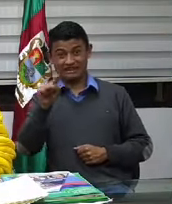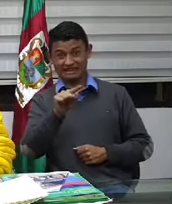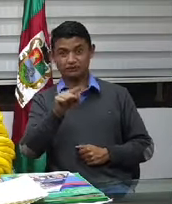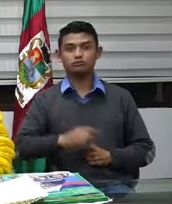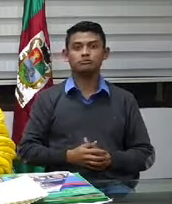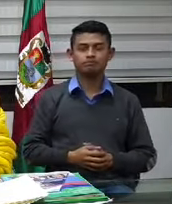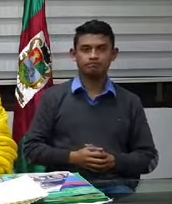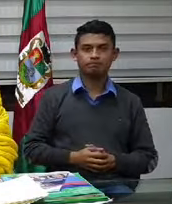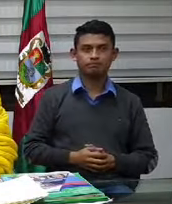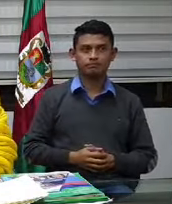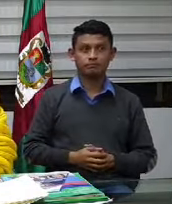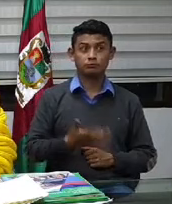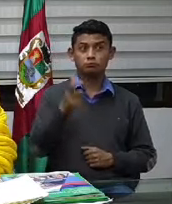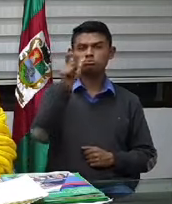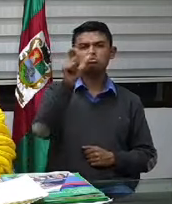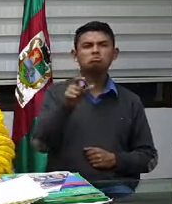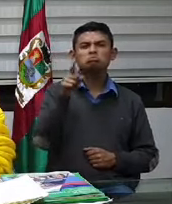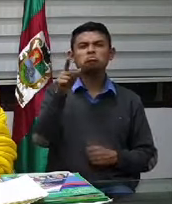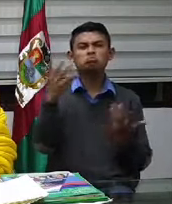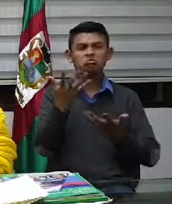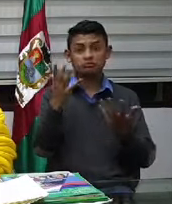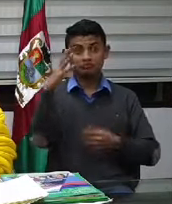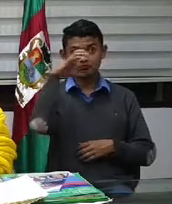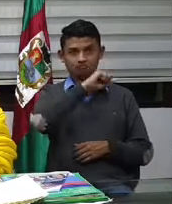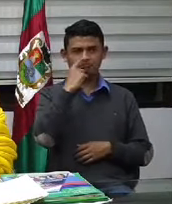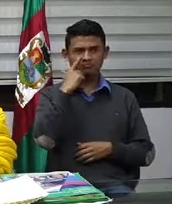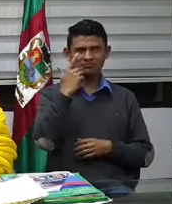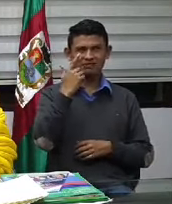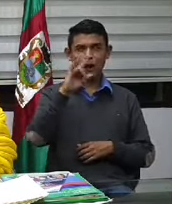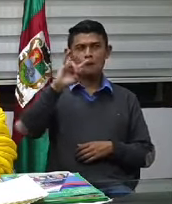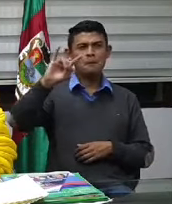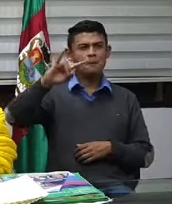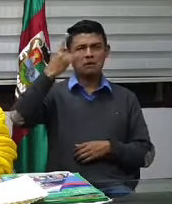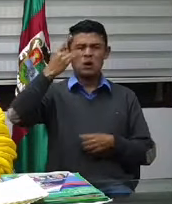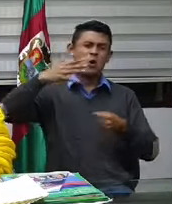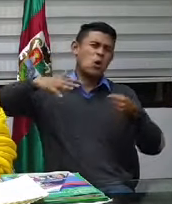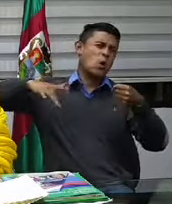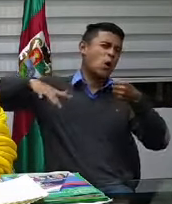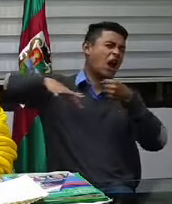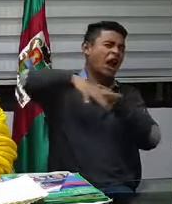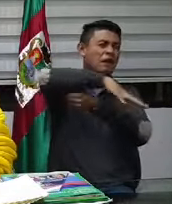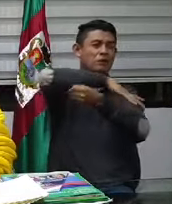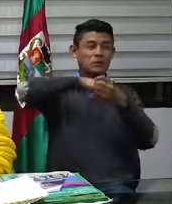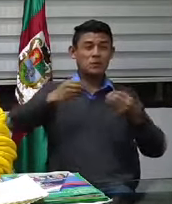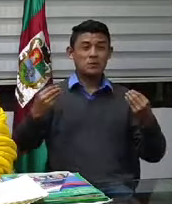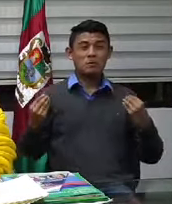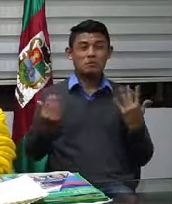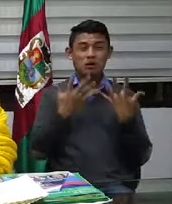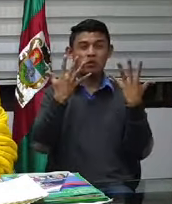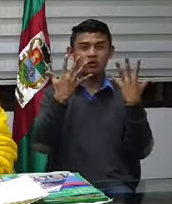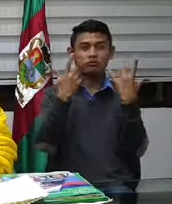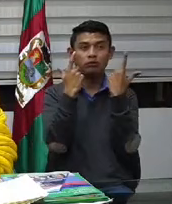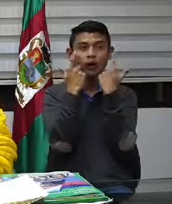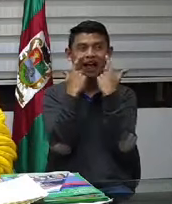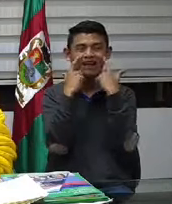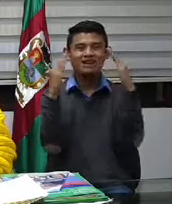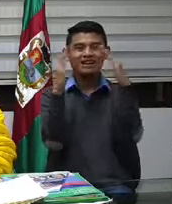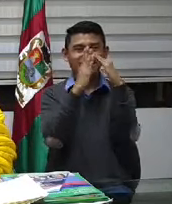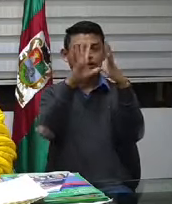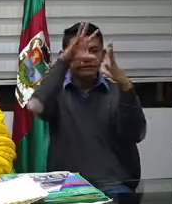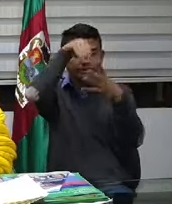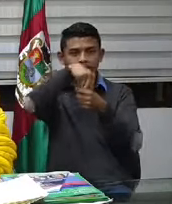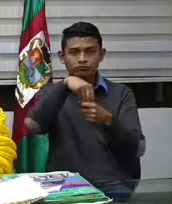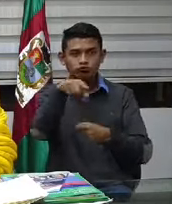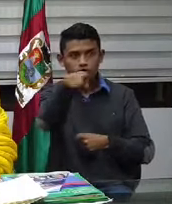sido necesario hacer nada de esto. Simplemente decirle a la gente, mire, tiene que quedar en su casa, salga cuando le toca, cuando